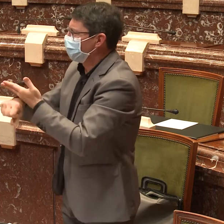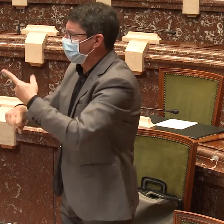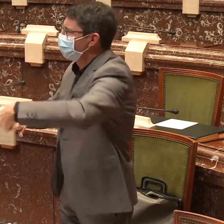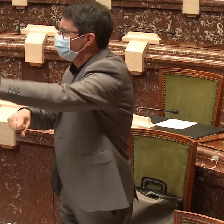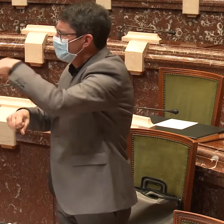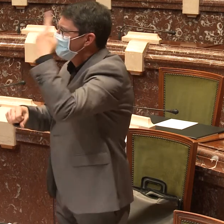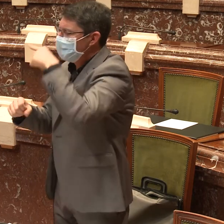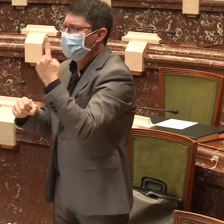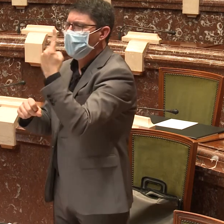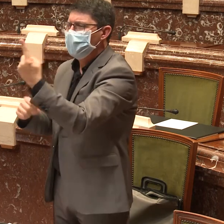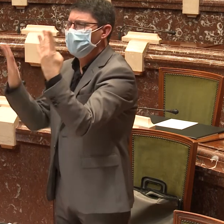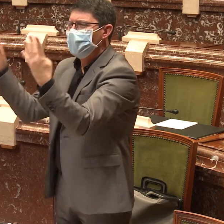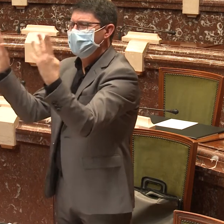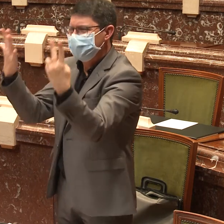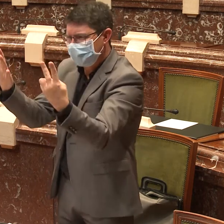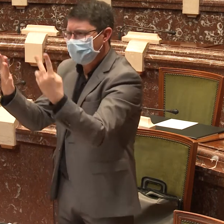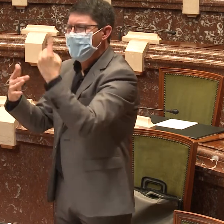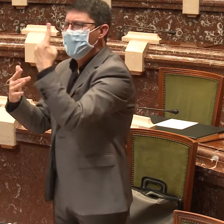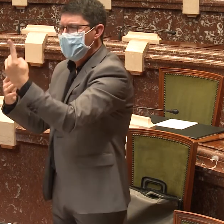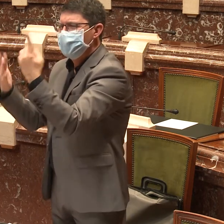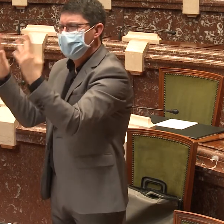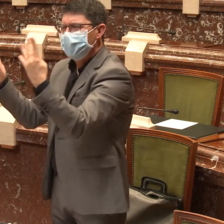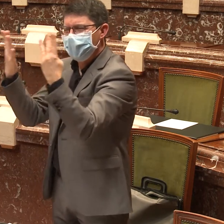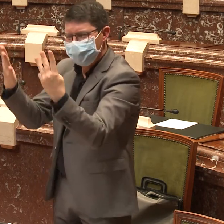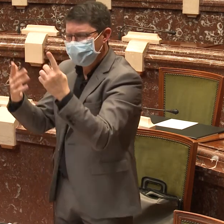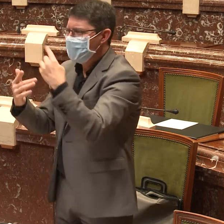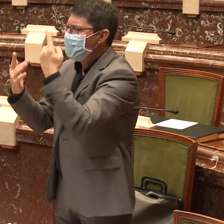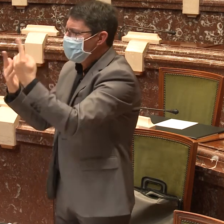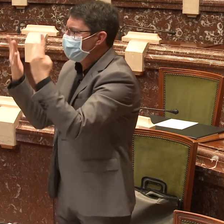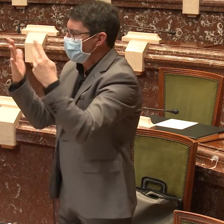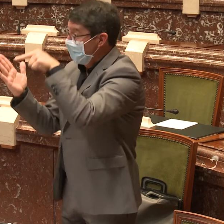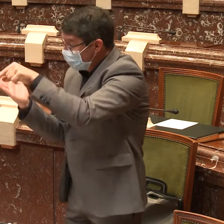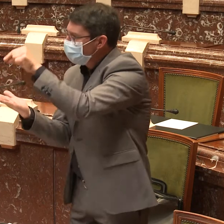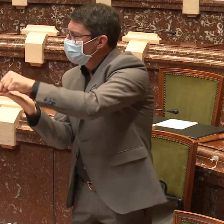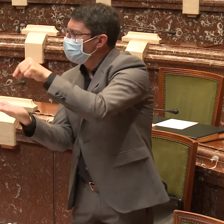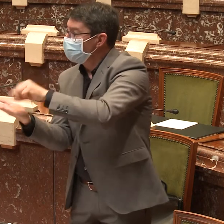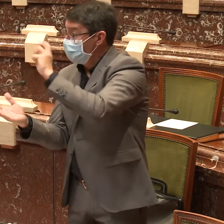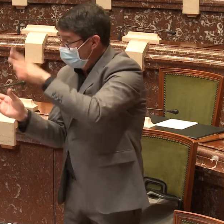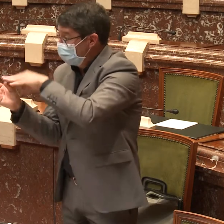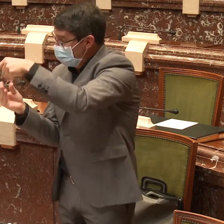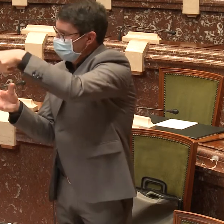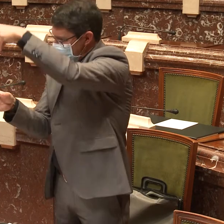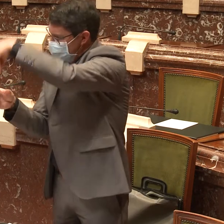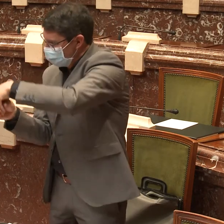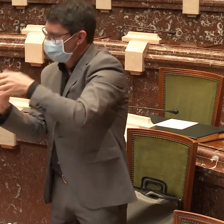género, dando cumplimiento a las medidas que recoge el Pacto de Estado contra la violencia de género.